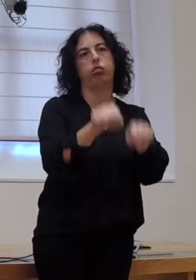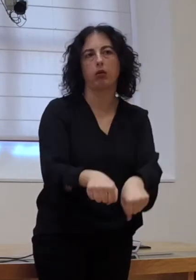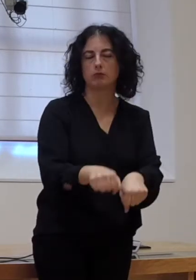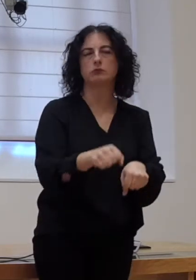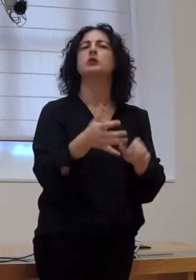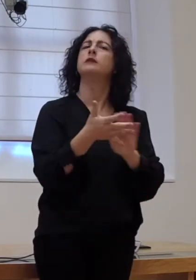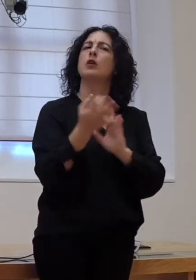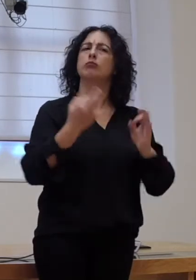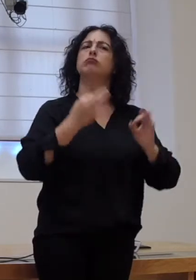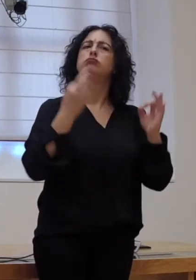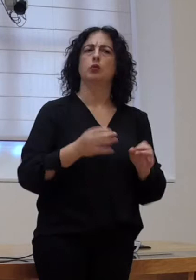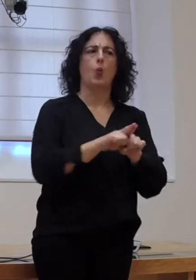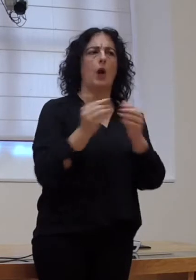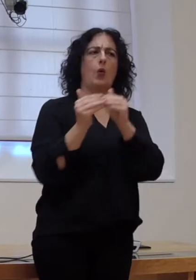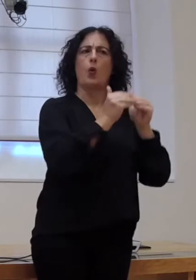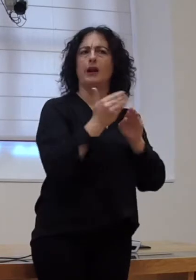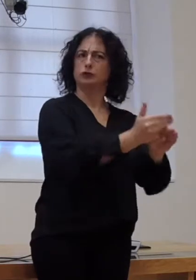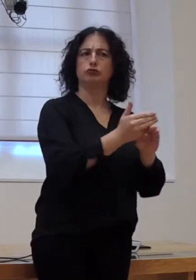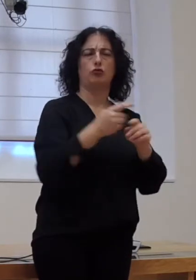seña unha comisión como todas as demais.